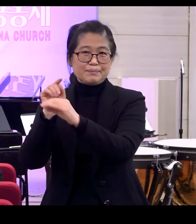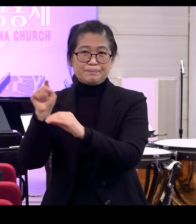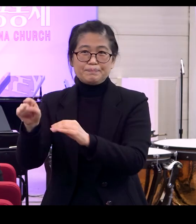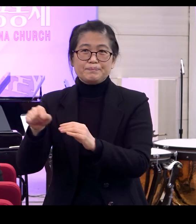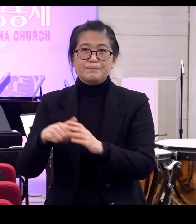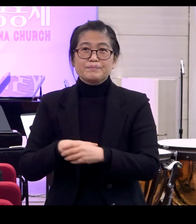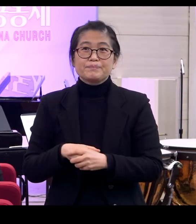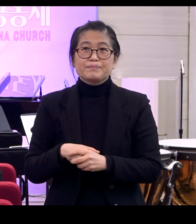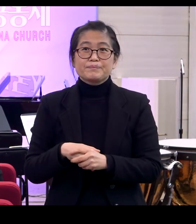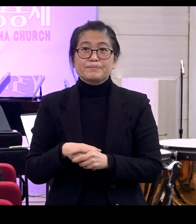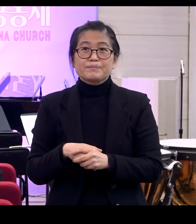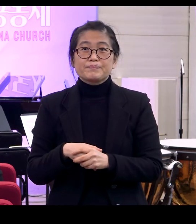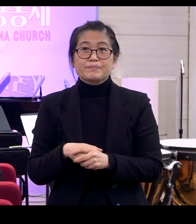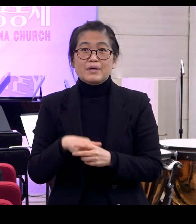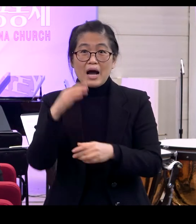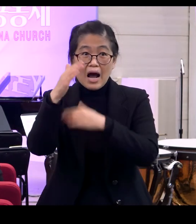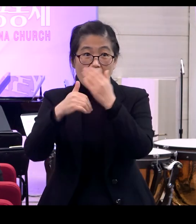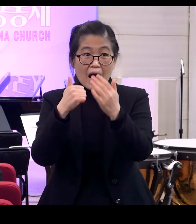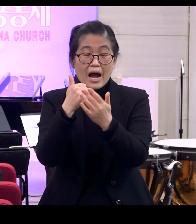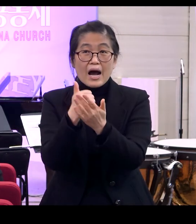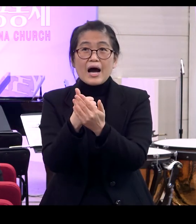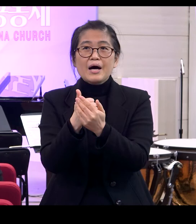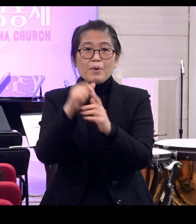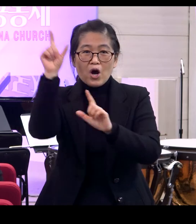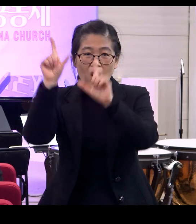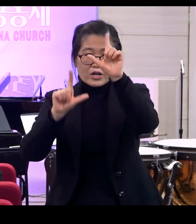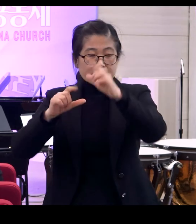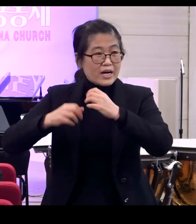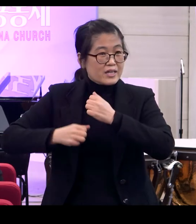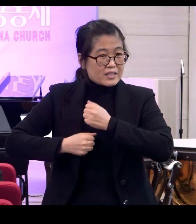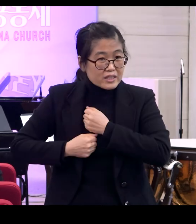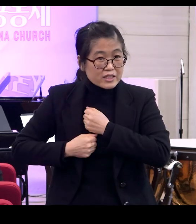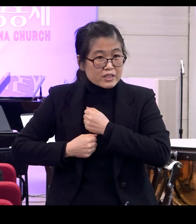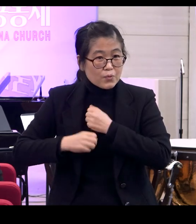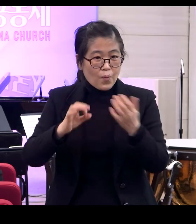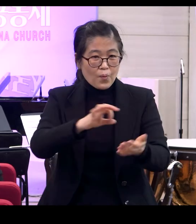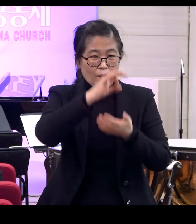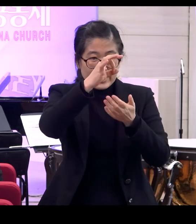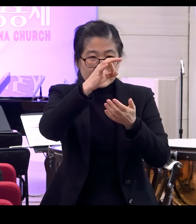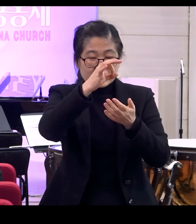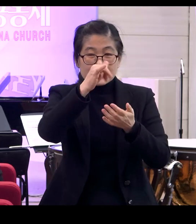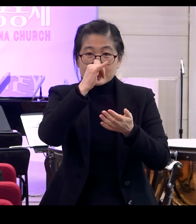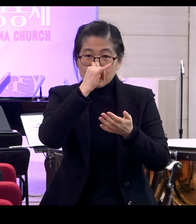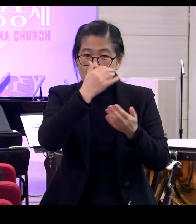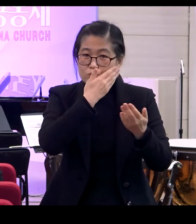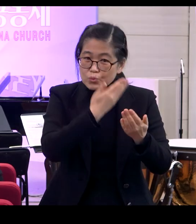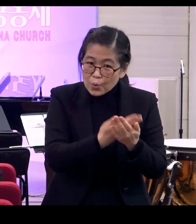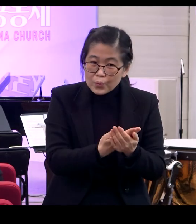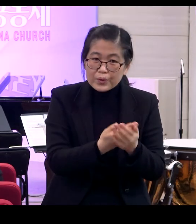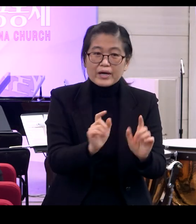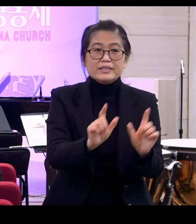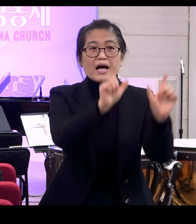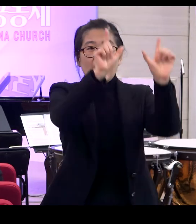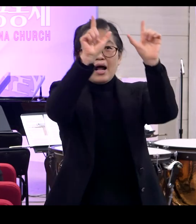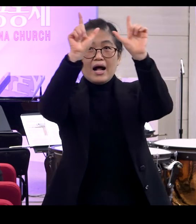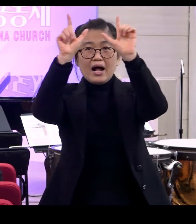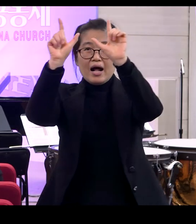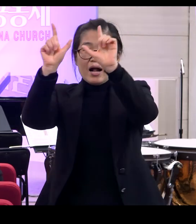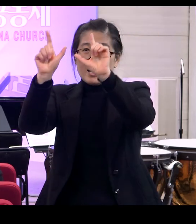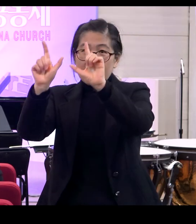하나님의 형상을 지키면서 우리가 정말 가치 있고 존경하게 살아가는 아주 중요한